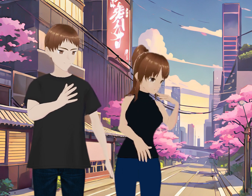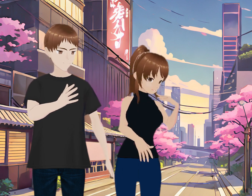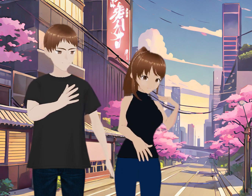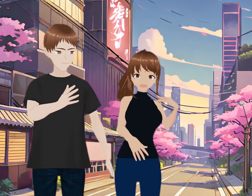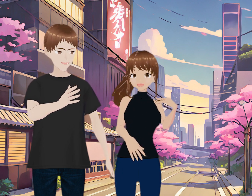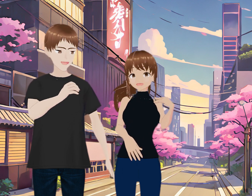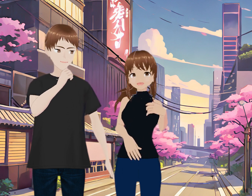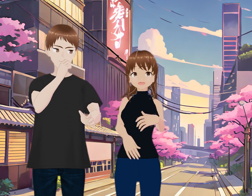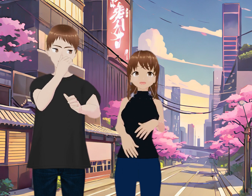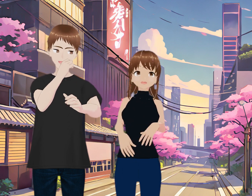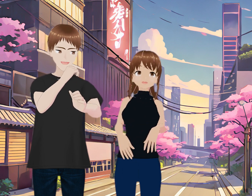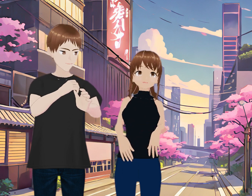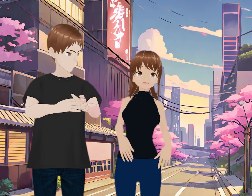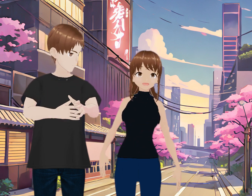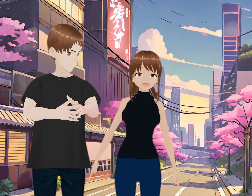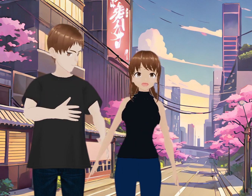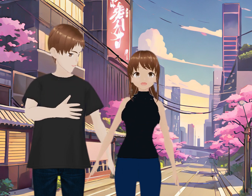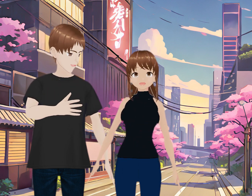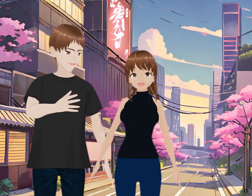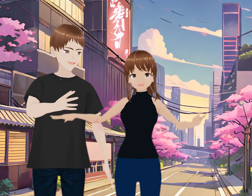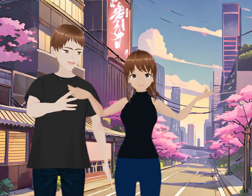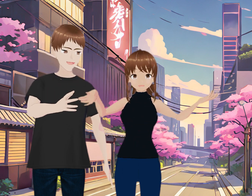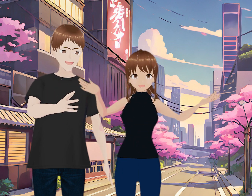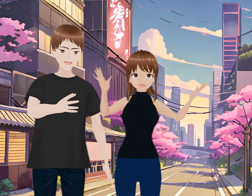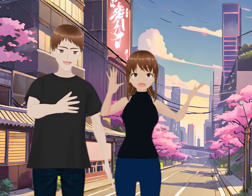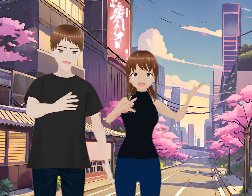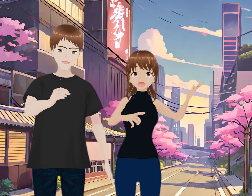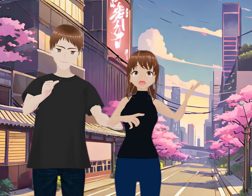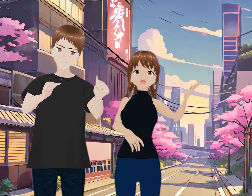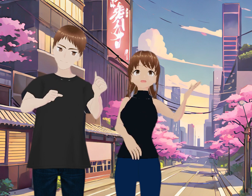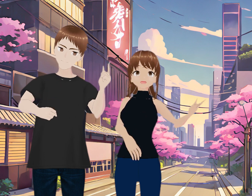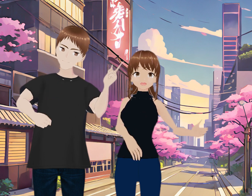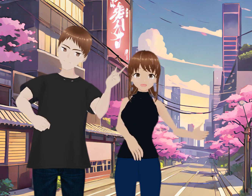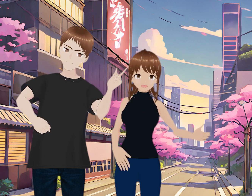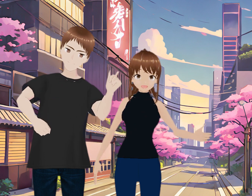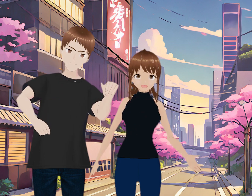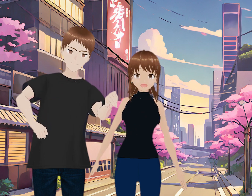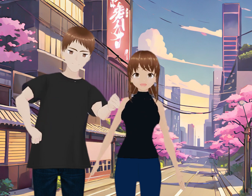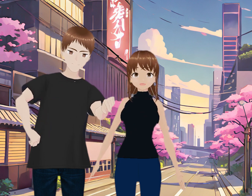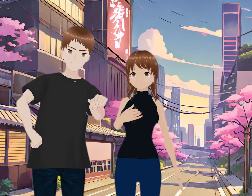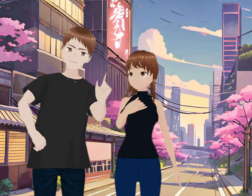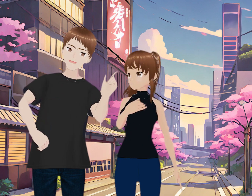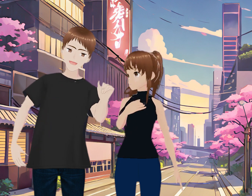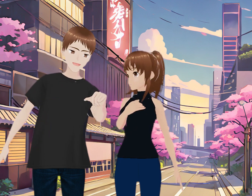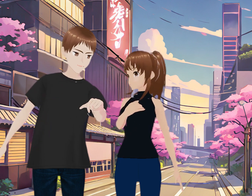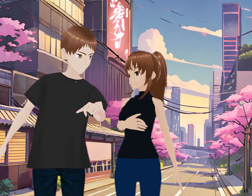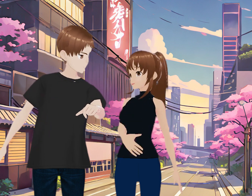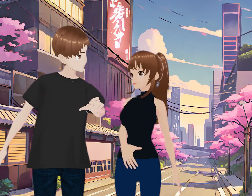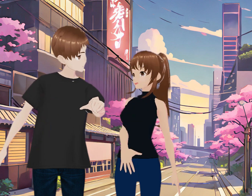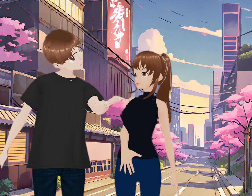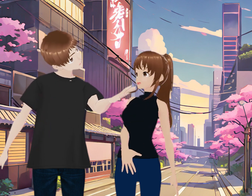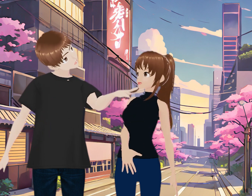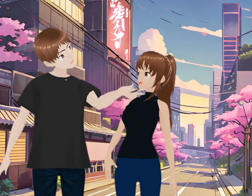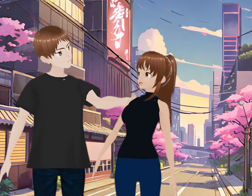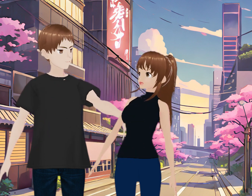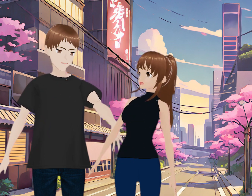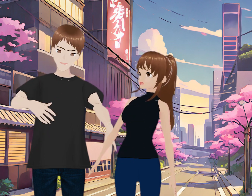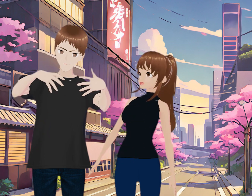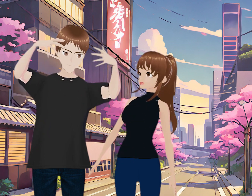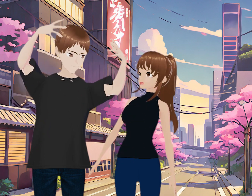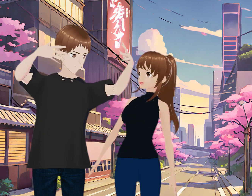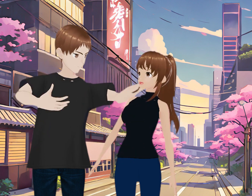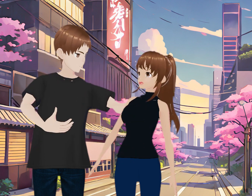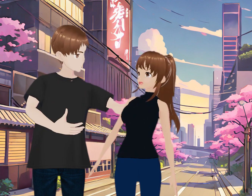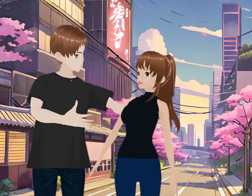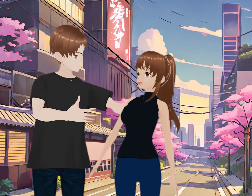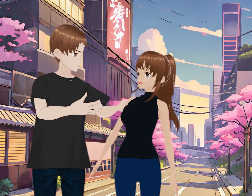Pues guapa No Más juvenil Yo creo que así me veía A los 16 años Exacto Como te sientes entonces